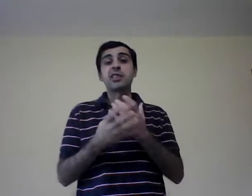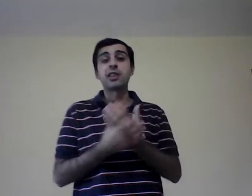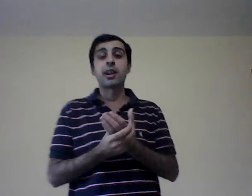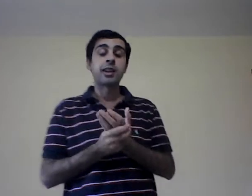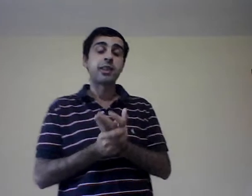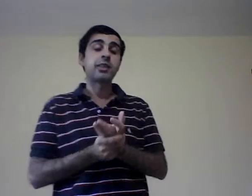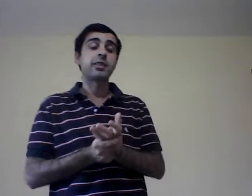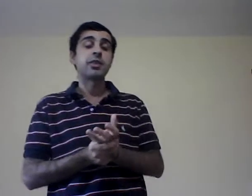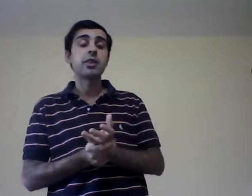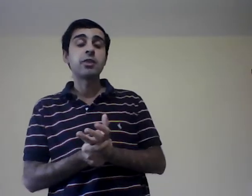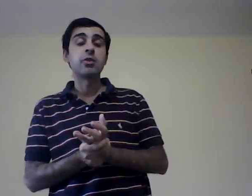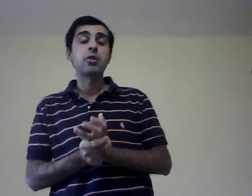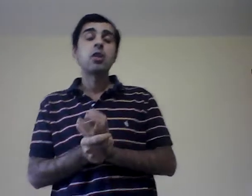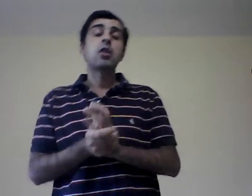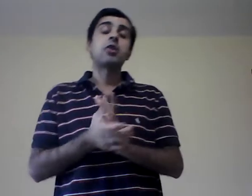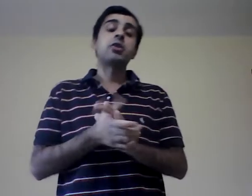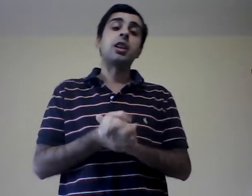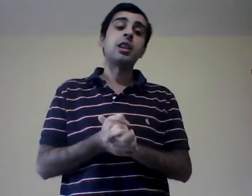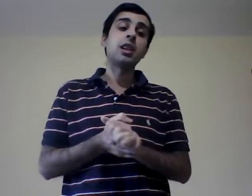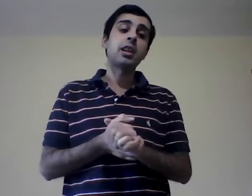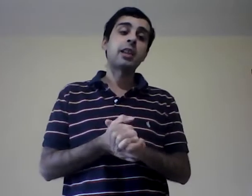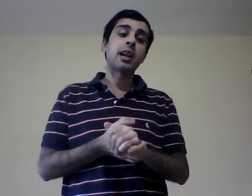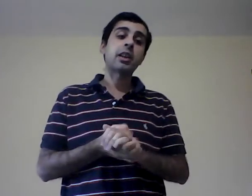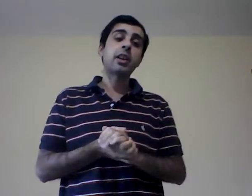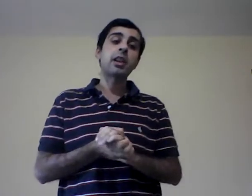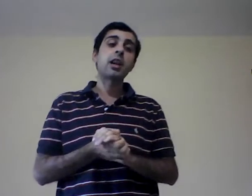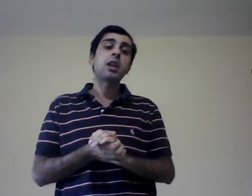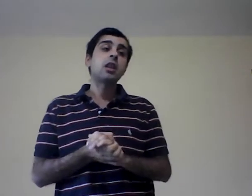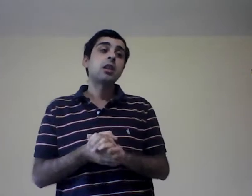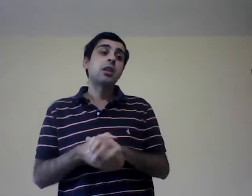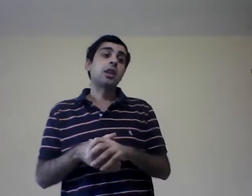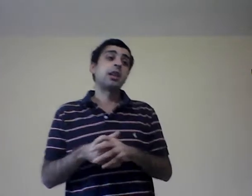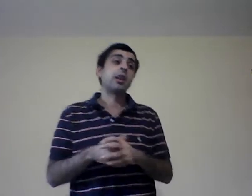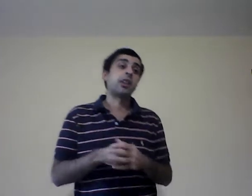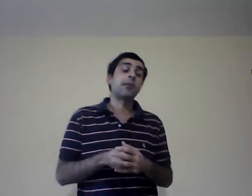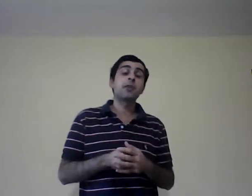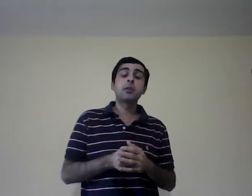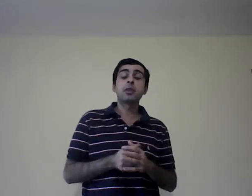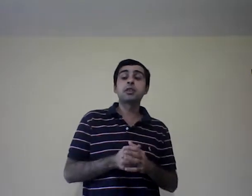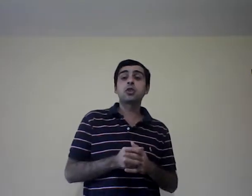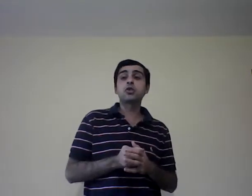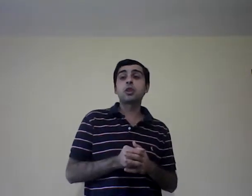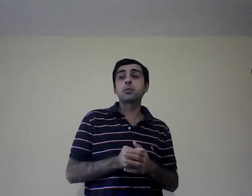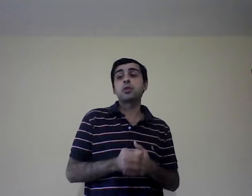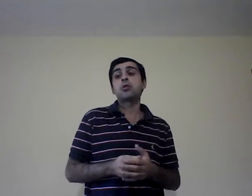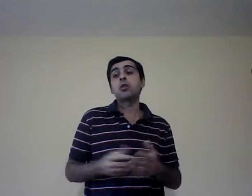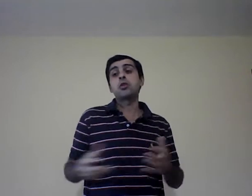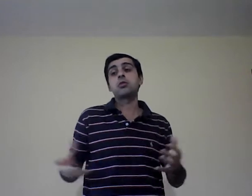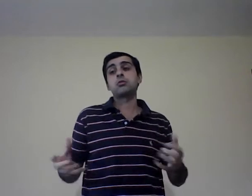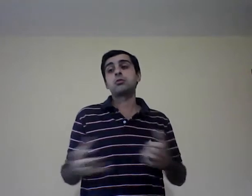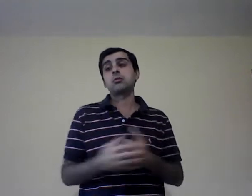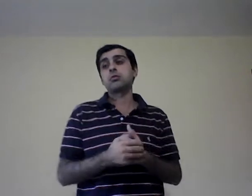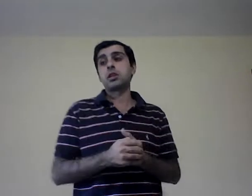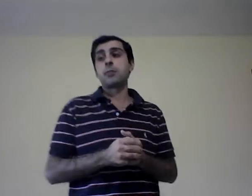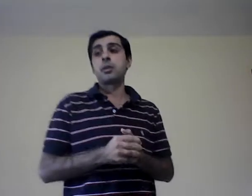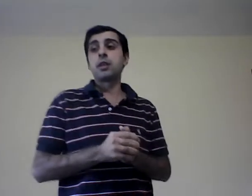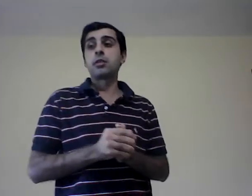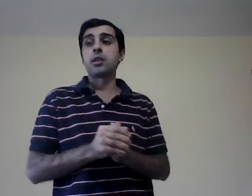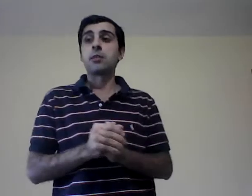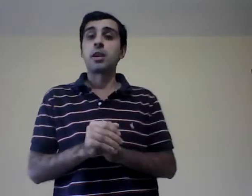decidido seguir esta carrera, reafirmen ese concepto o también vean